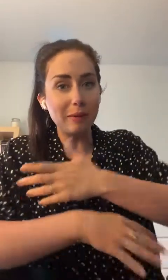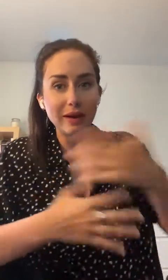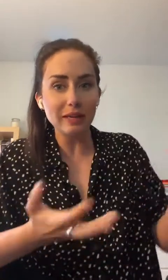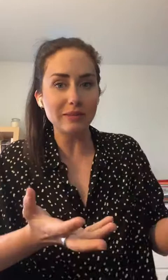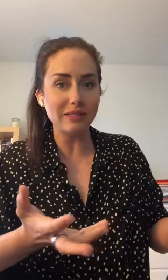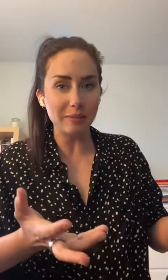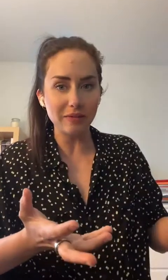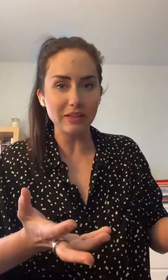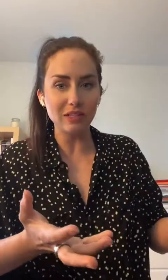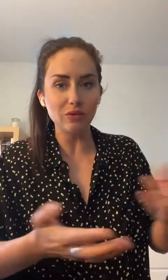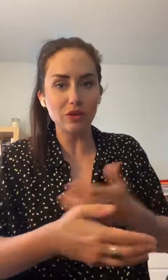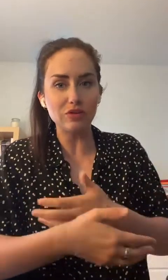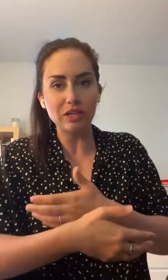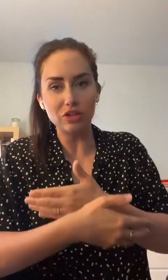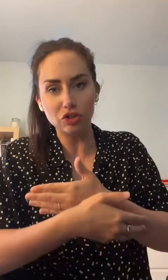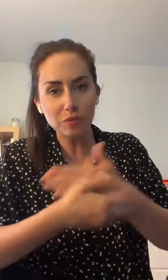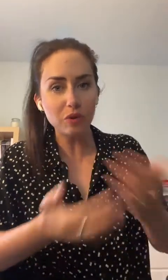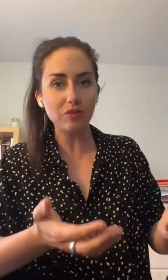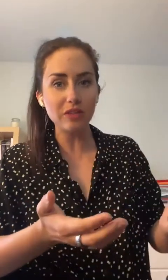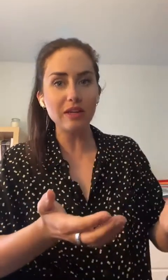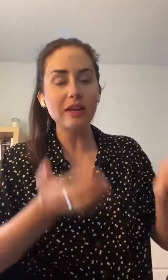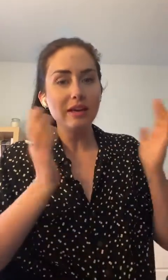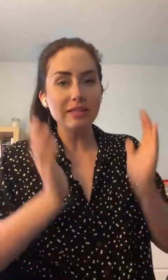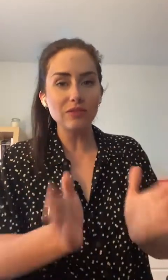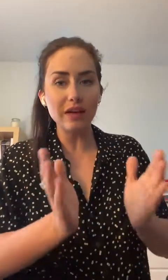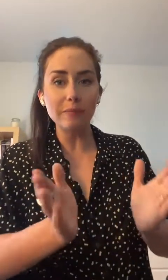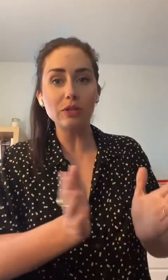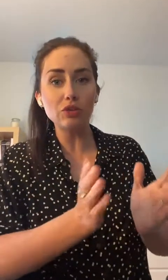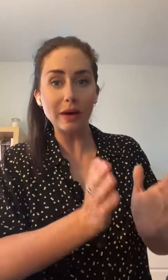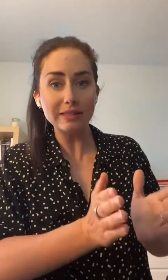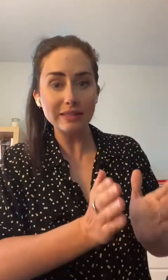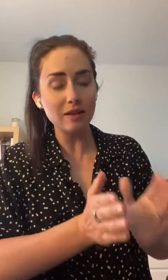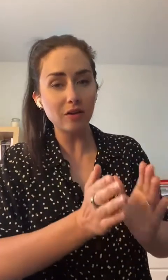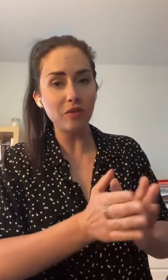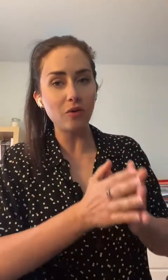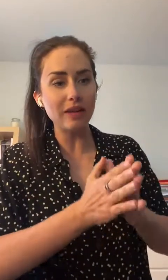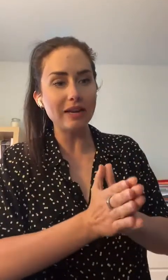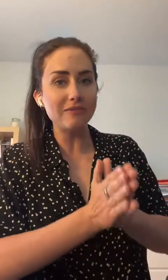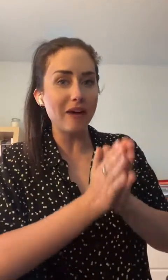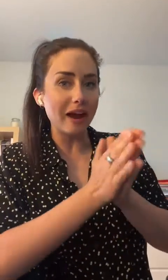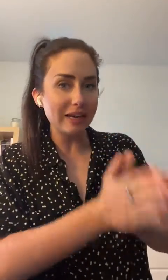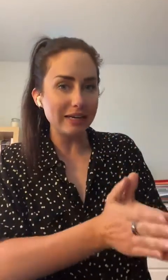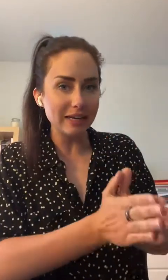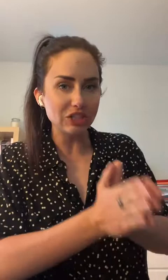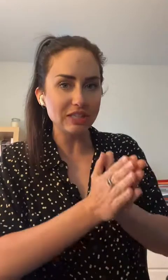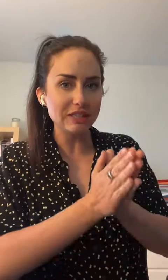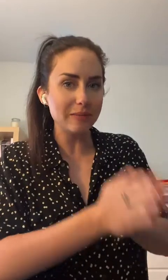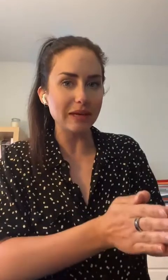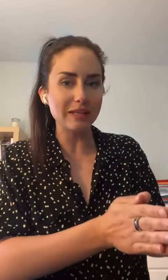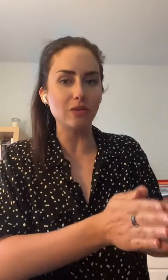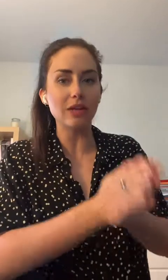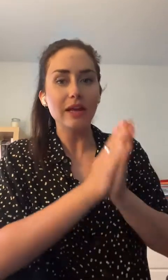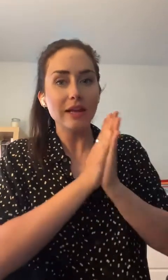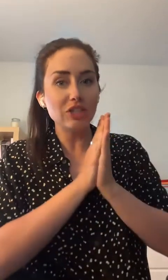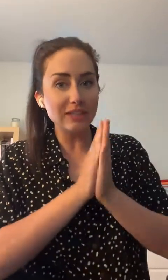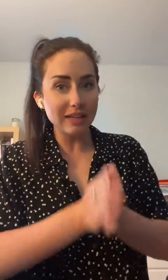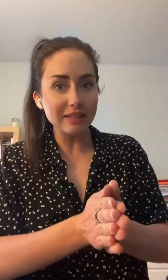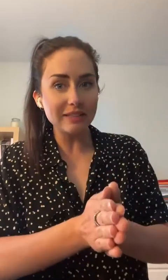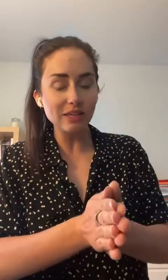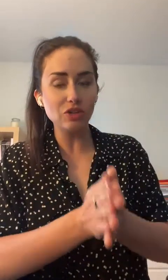plein de petites imperfections que vous auriez juste pu éviter si vous avez pas choisi, dans le fond, d'aller vers les lingettes démaquillantes. Et je tiens à dire